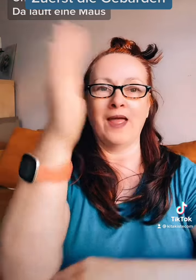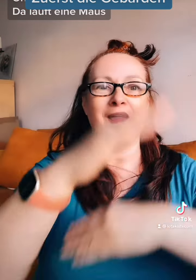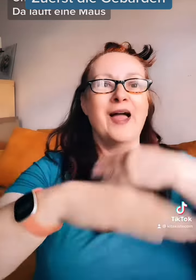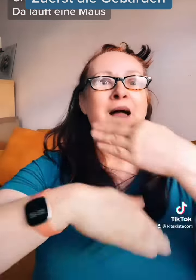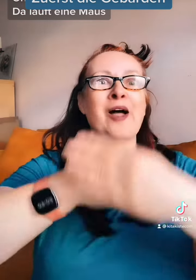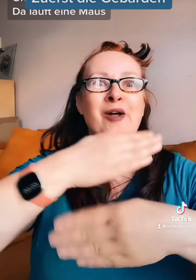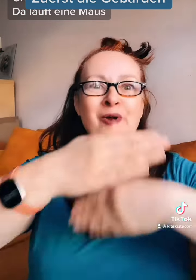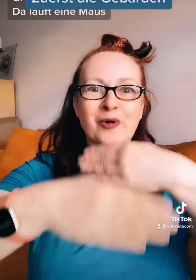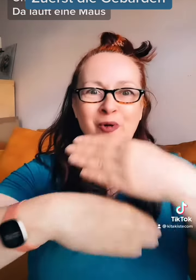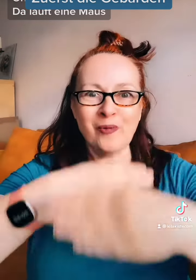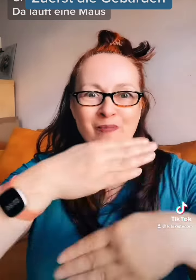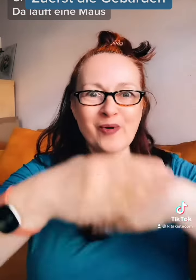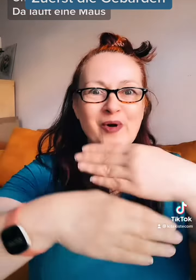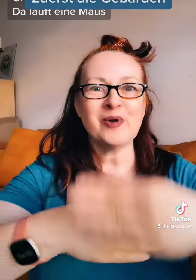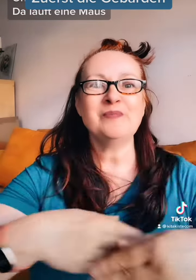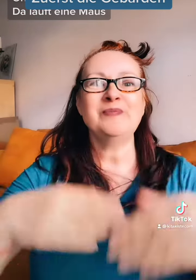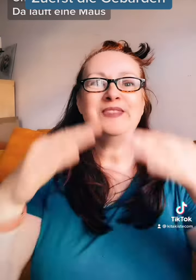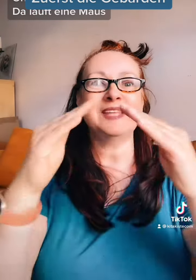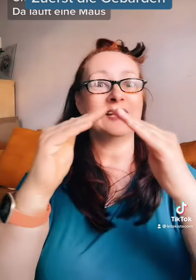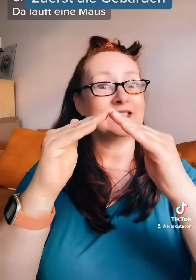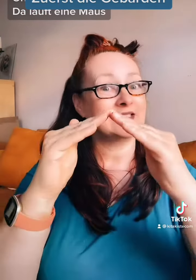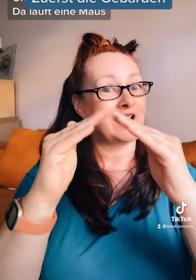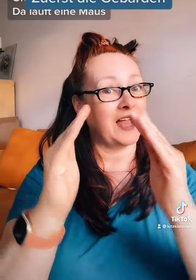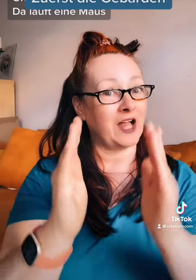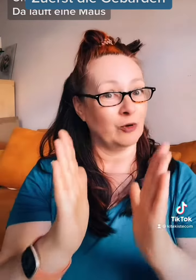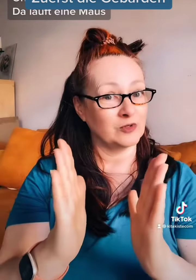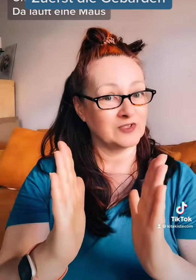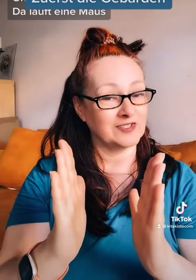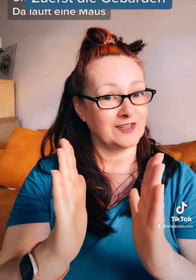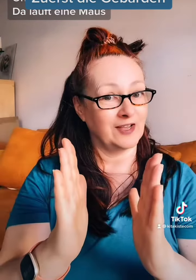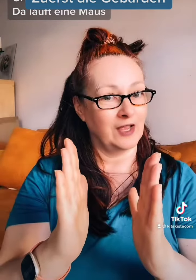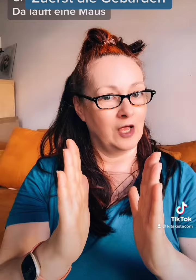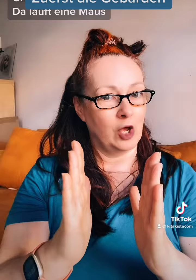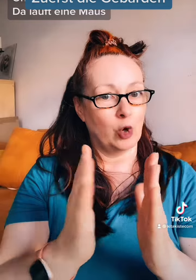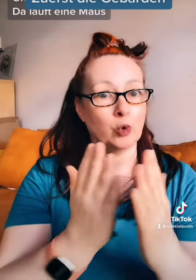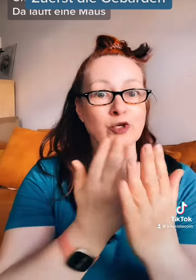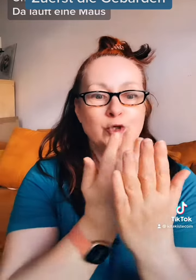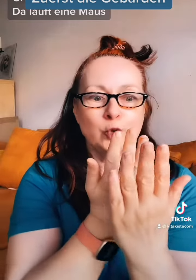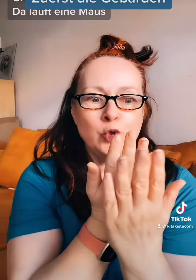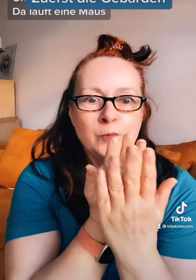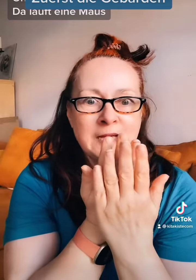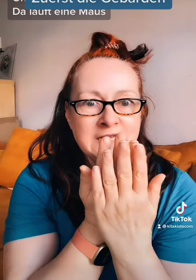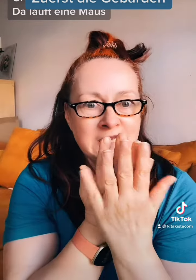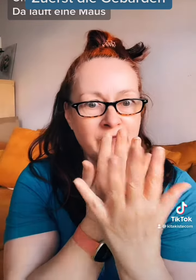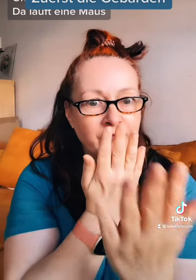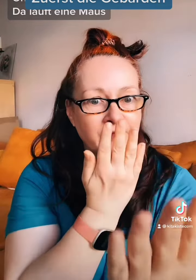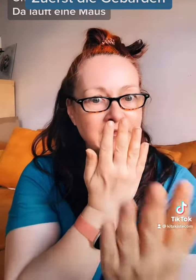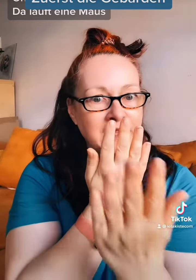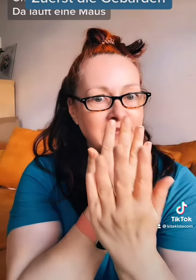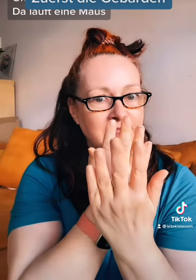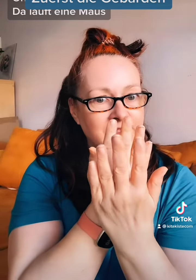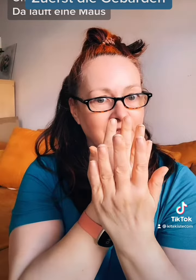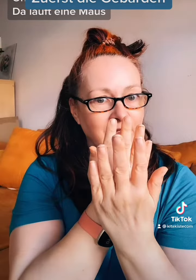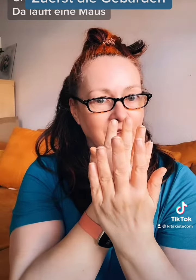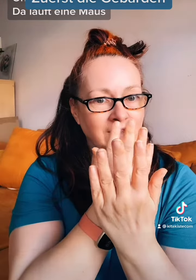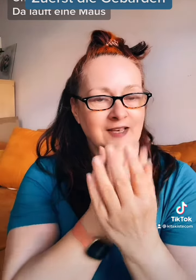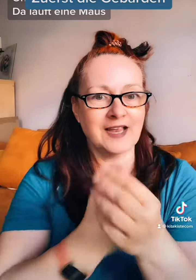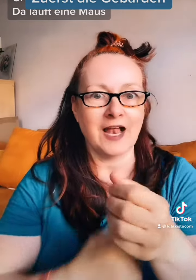herum um das Haus und über die Wiese, da